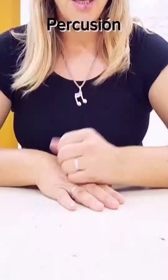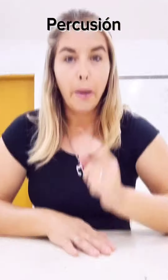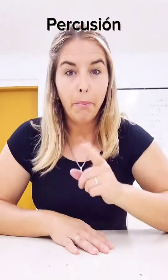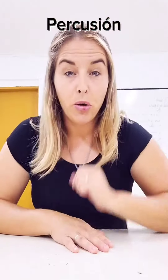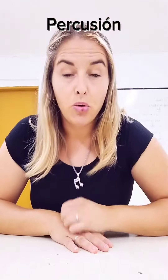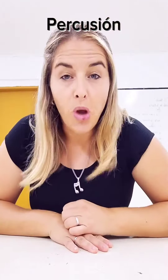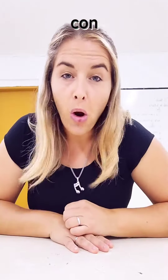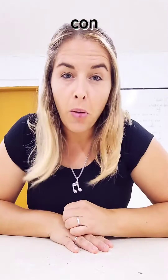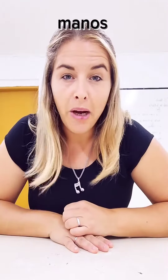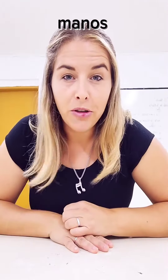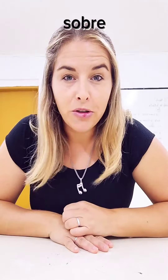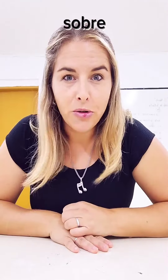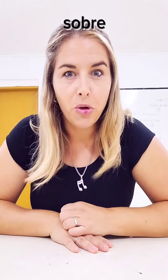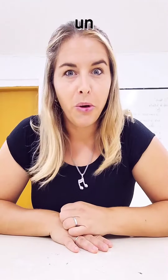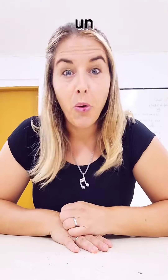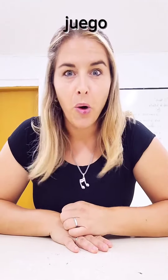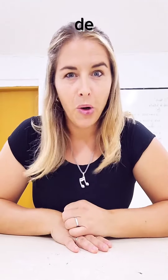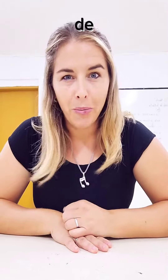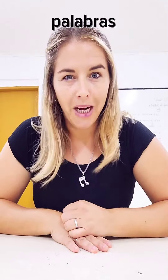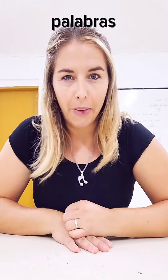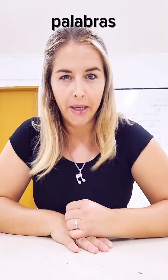Percusión con manos sobre un juego de palabras.